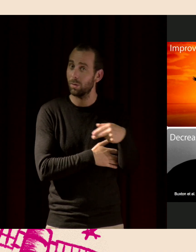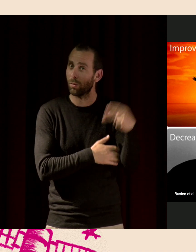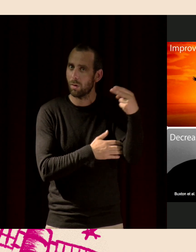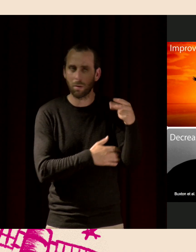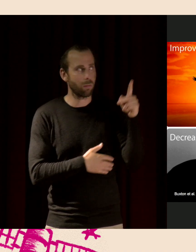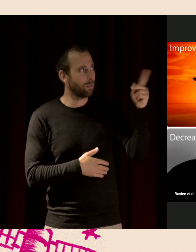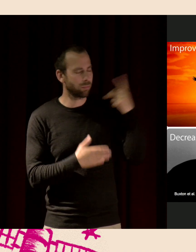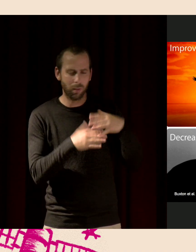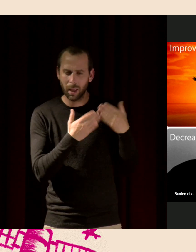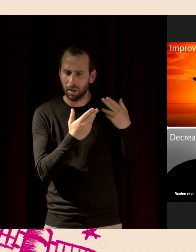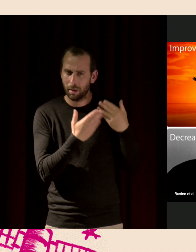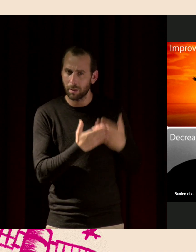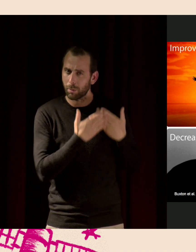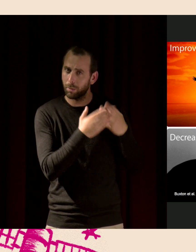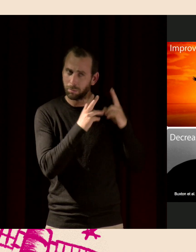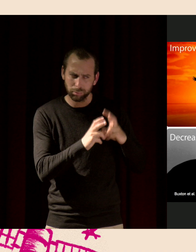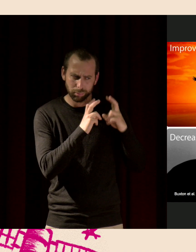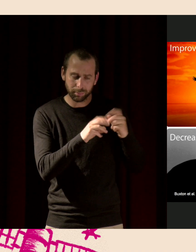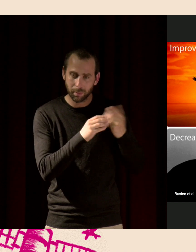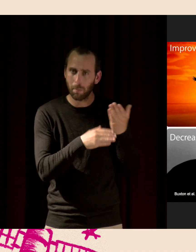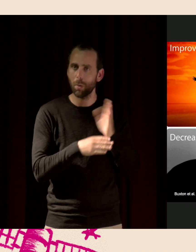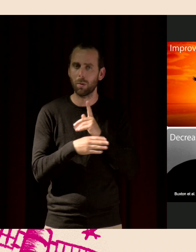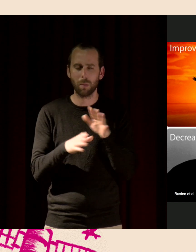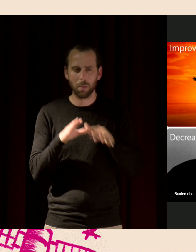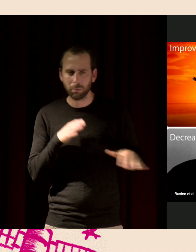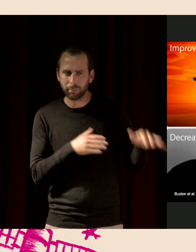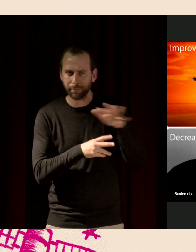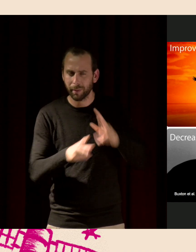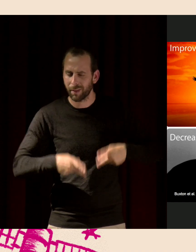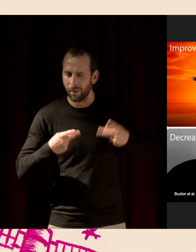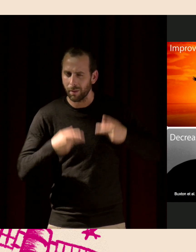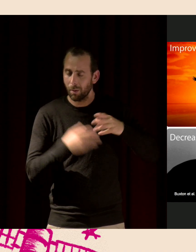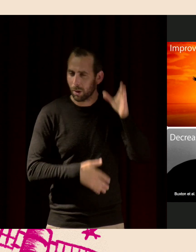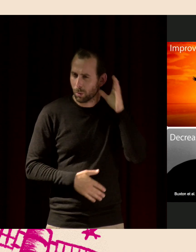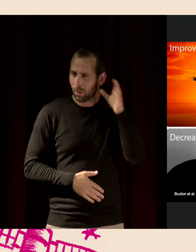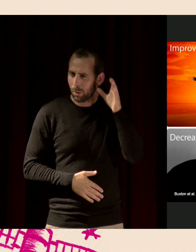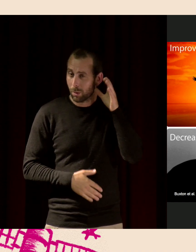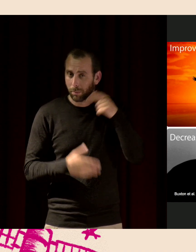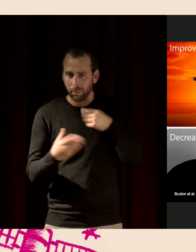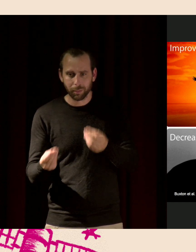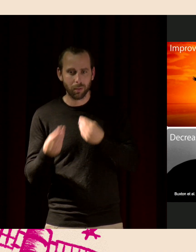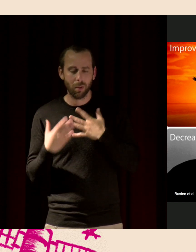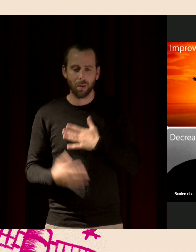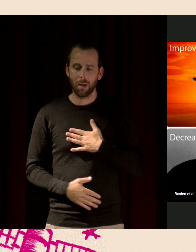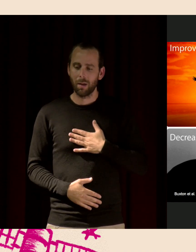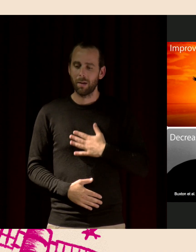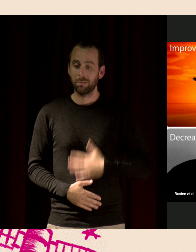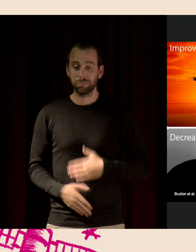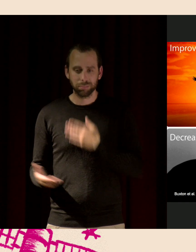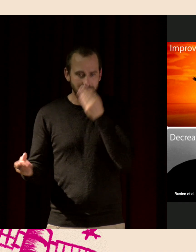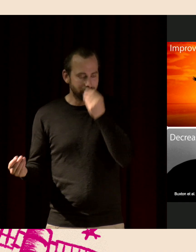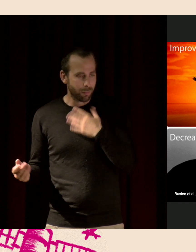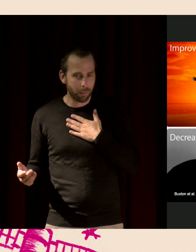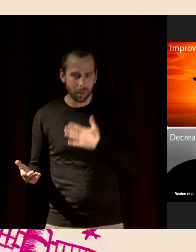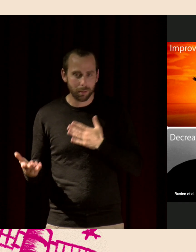écouter les sons du vivant va améliorer votre humeur, va augmenter vos performances